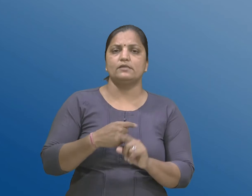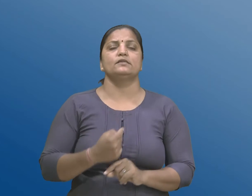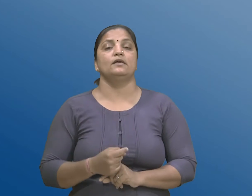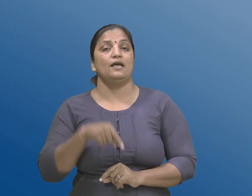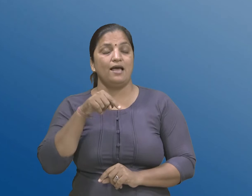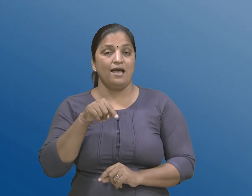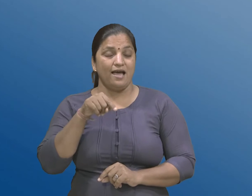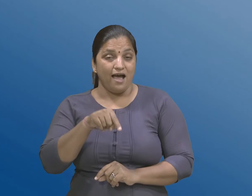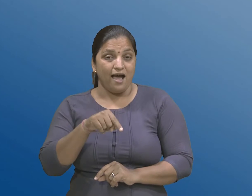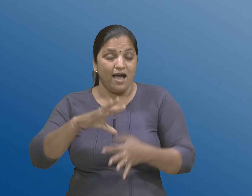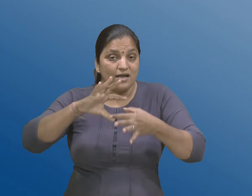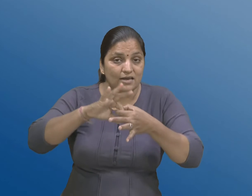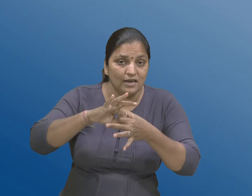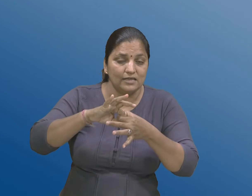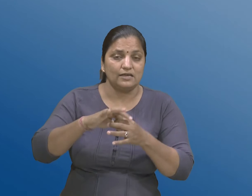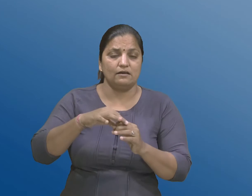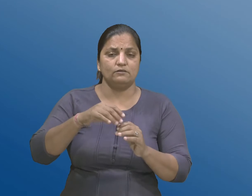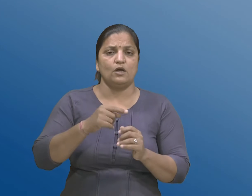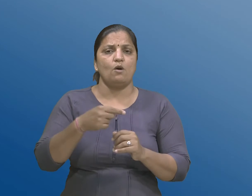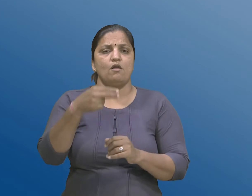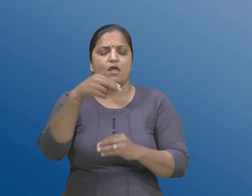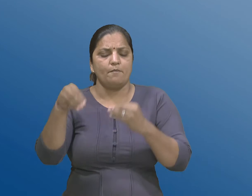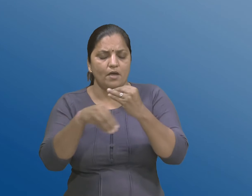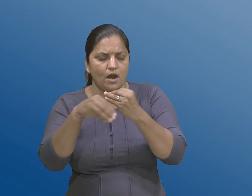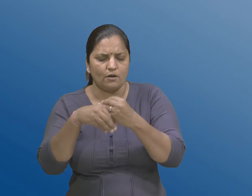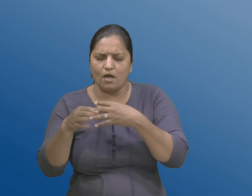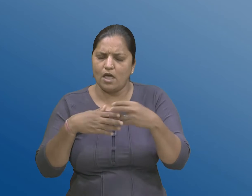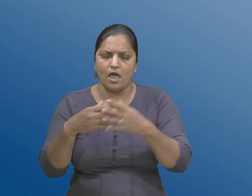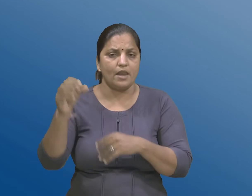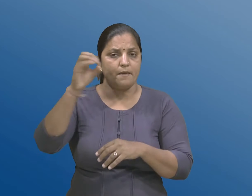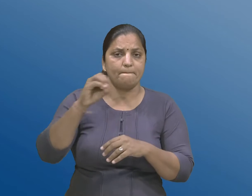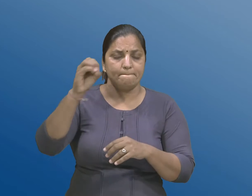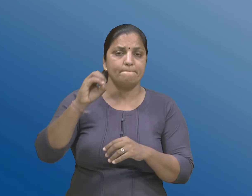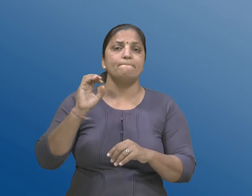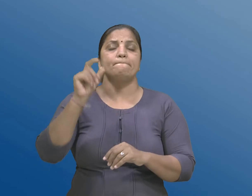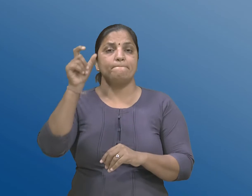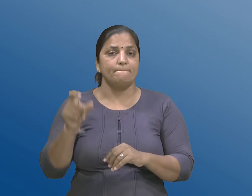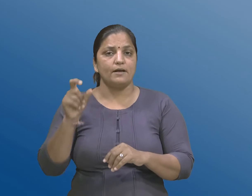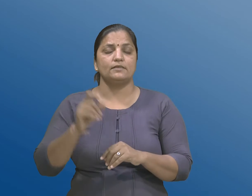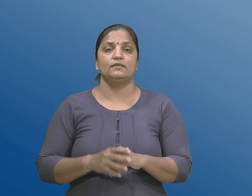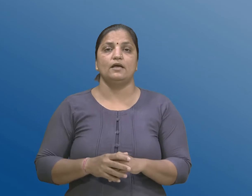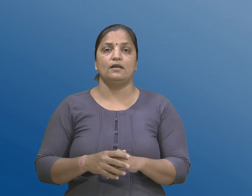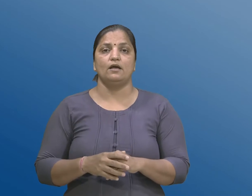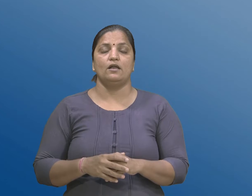संबंधे निमवामा आवेल अन्य कोईपन व्यक्ति द्वारा प्रमानित करवामा आवेल